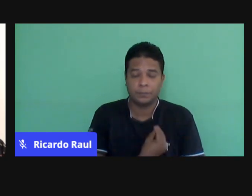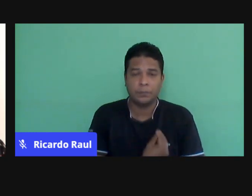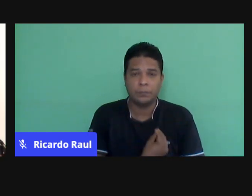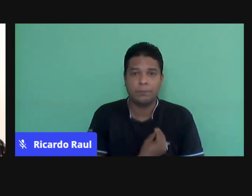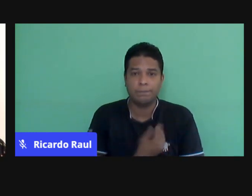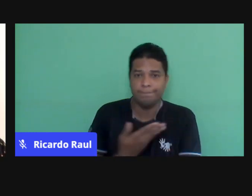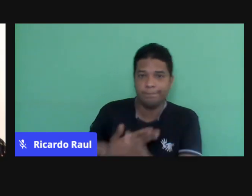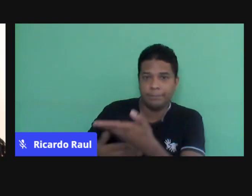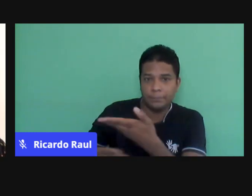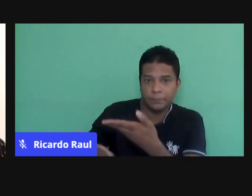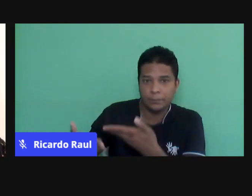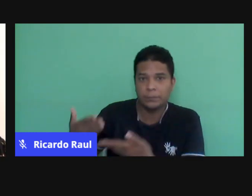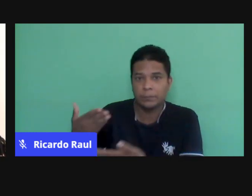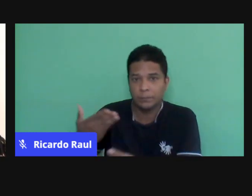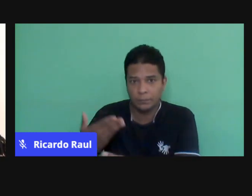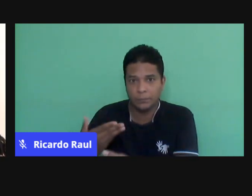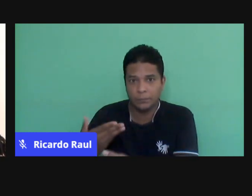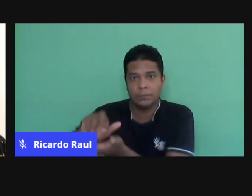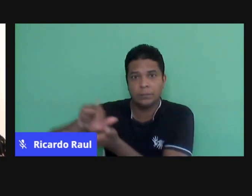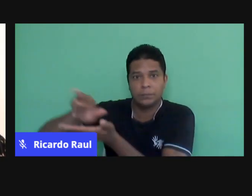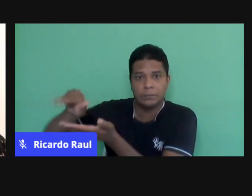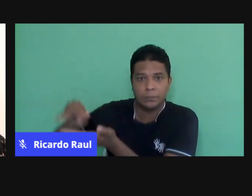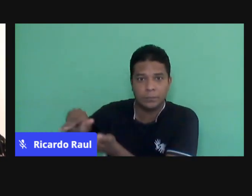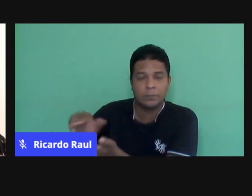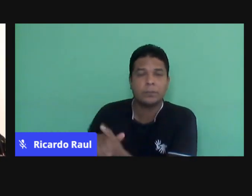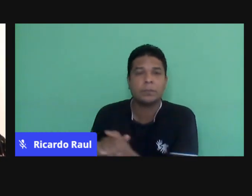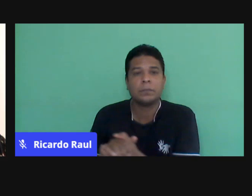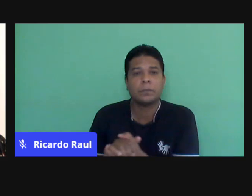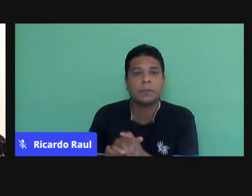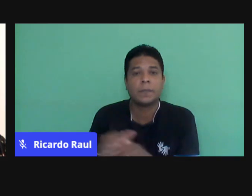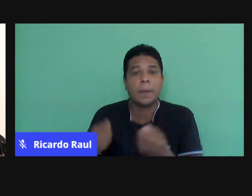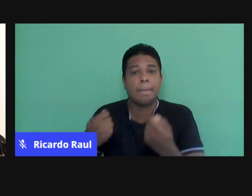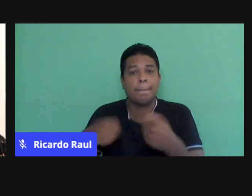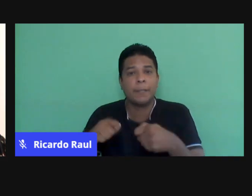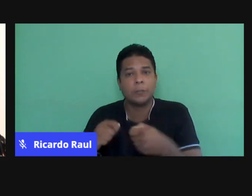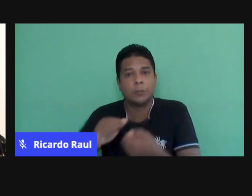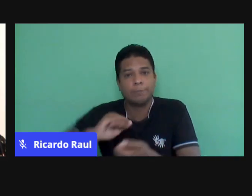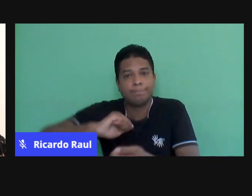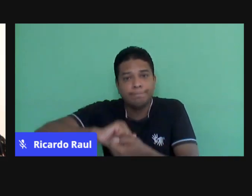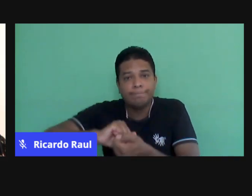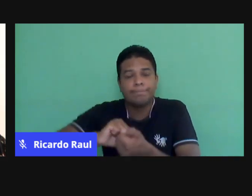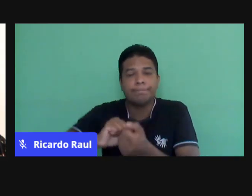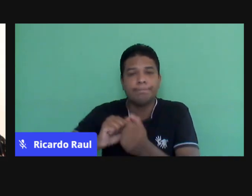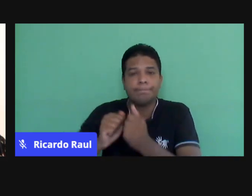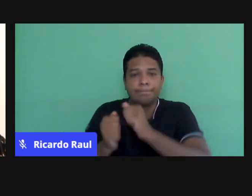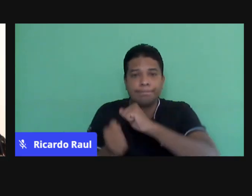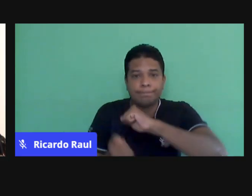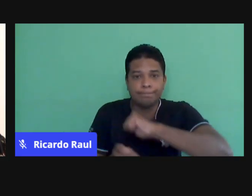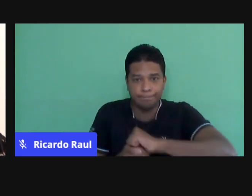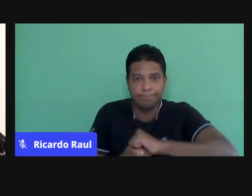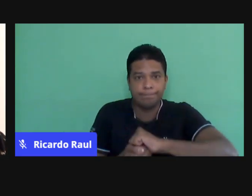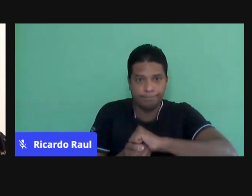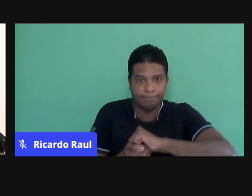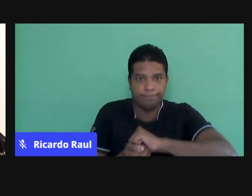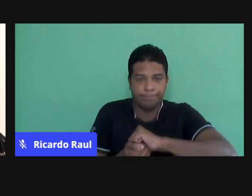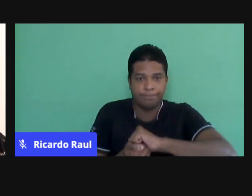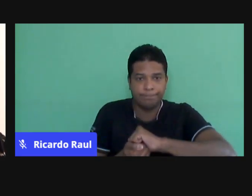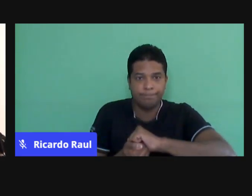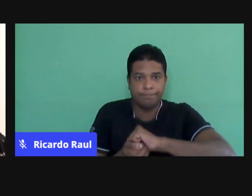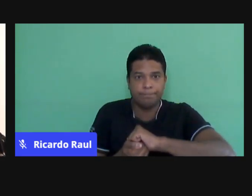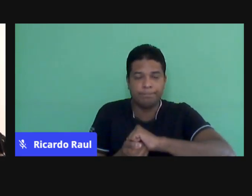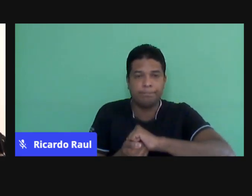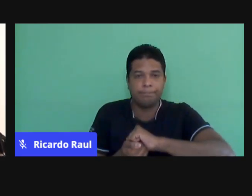as interações, elas são múltiplas, mas que eu preciso readaptar, né? O meu,